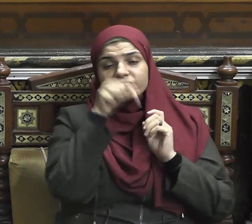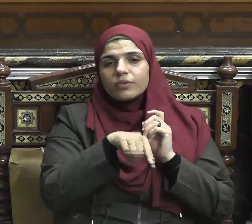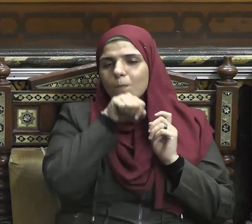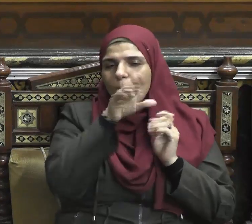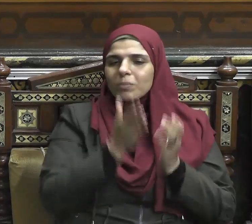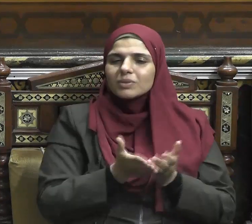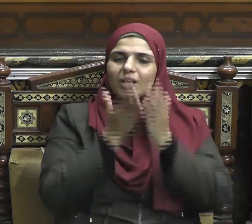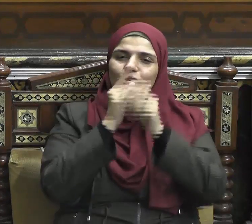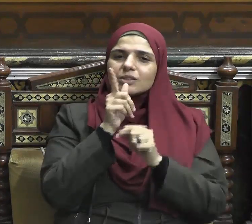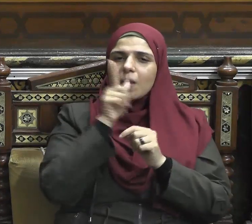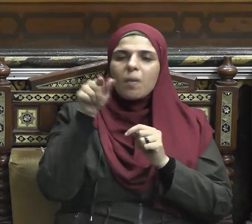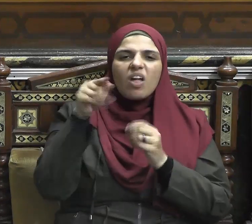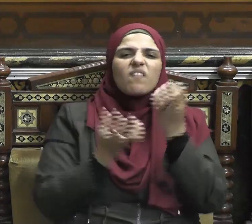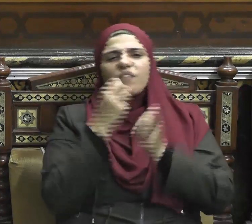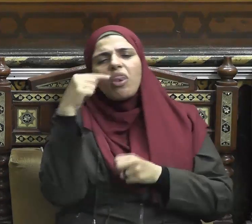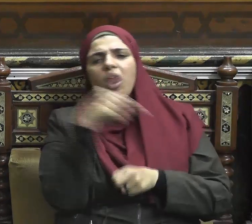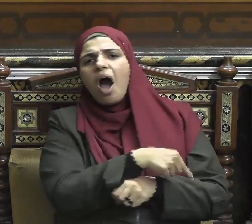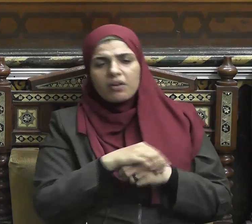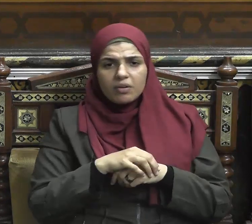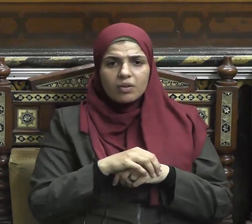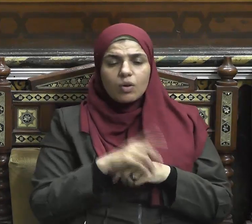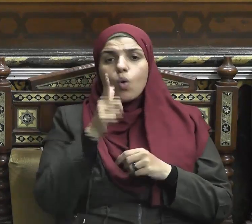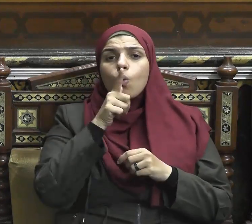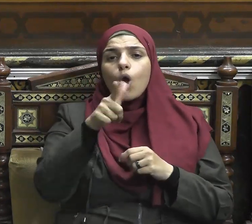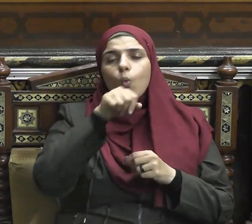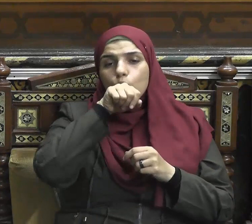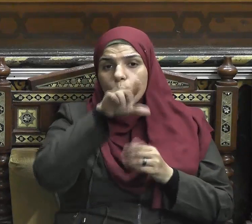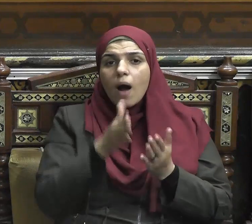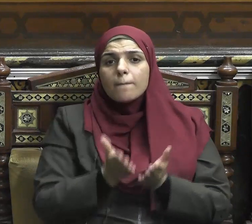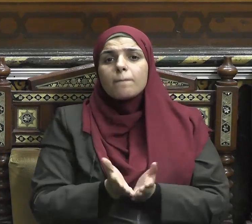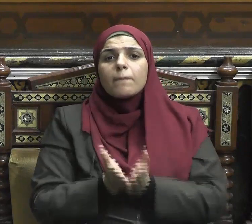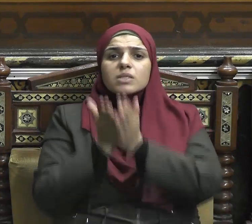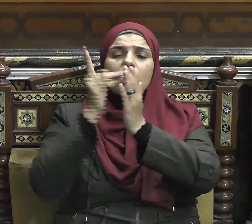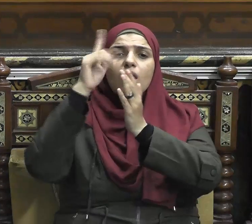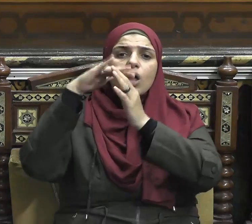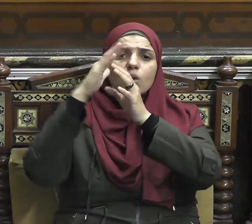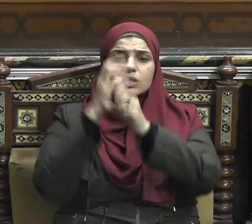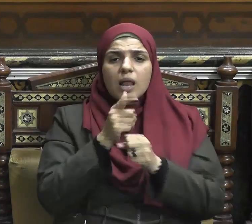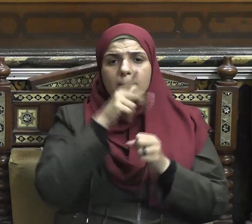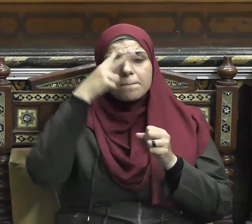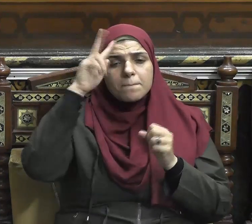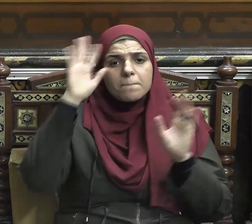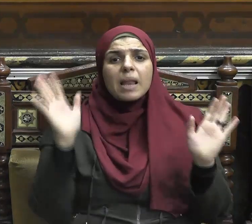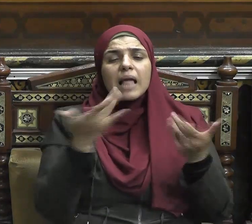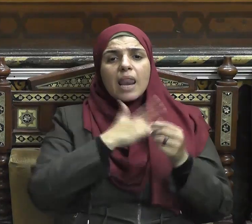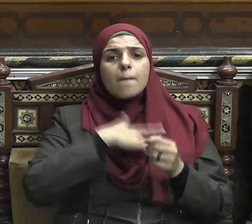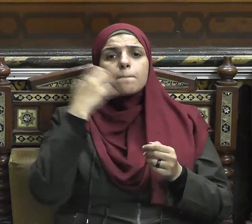لعن الله الذي وسمه ولما سود صلى الله عليه